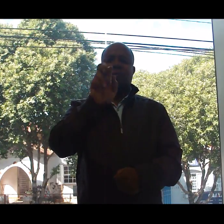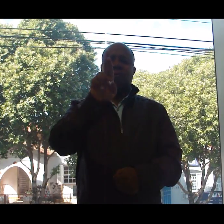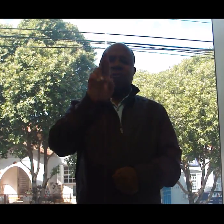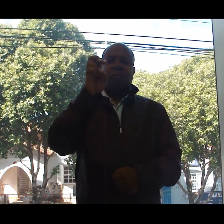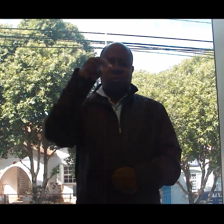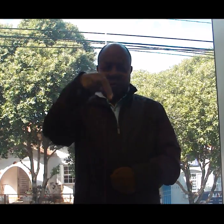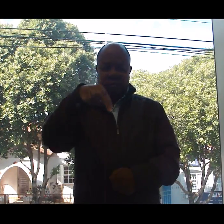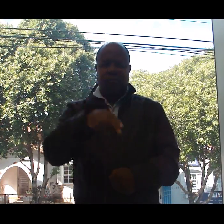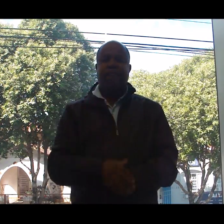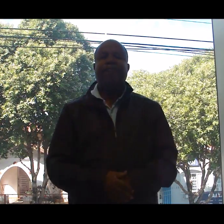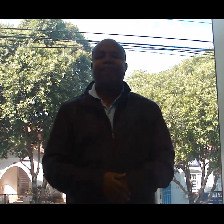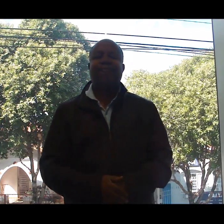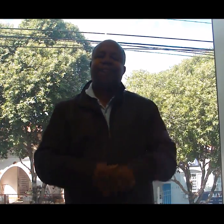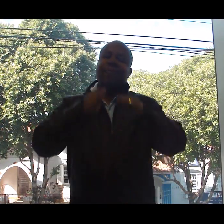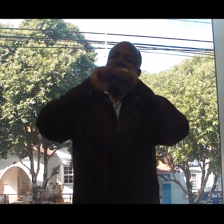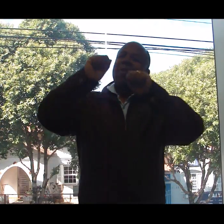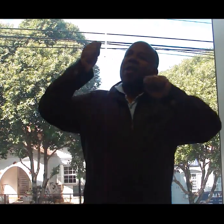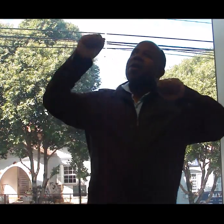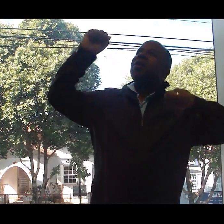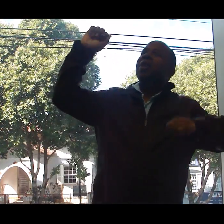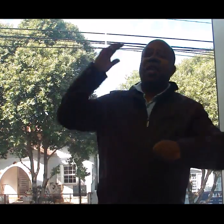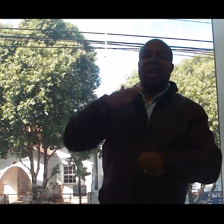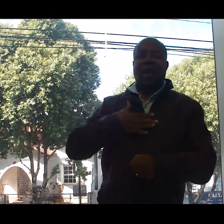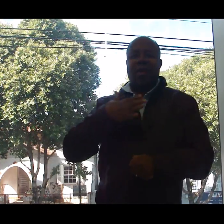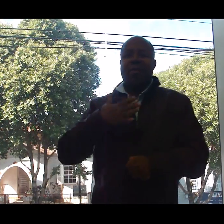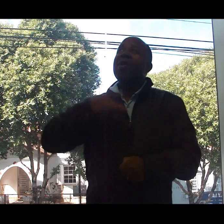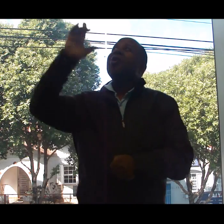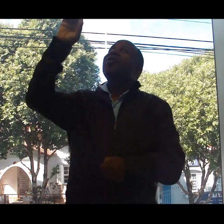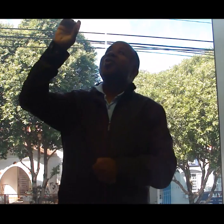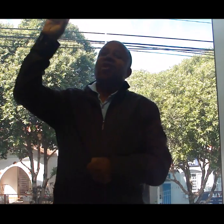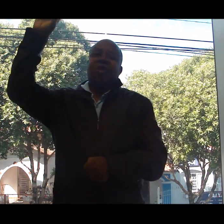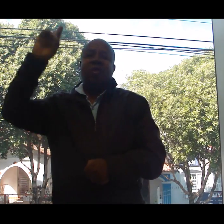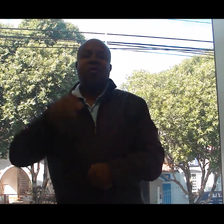meu Deus Eu,